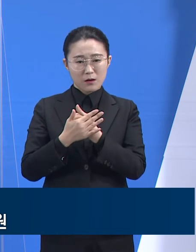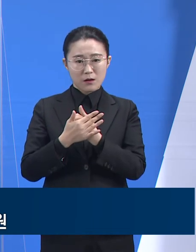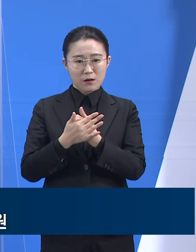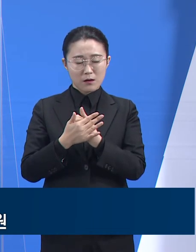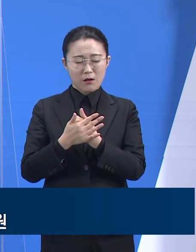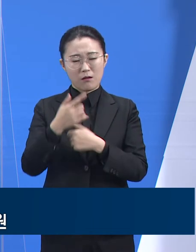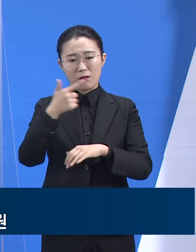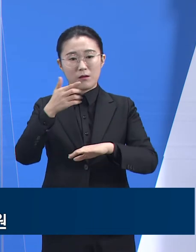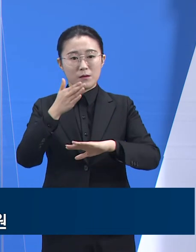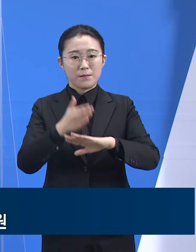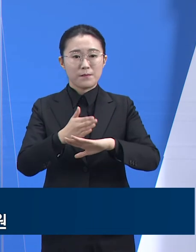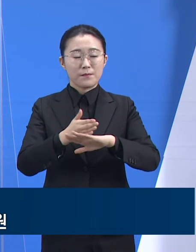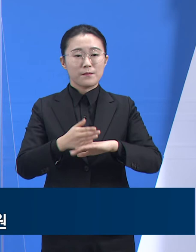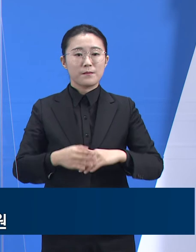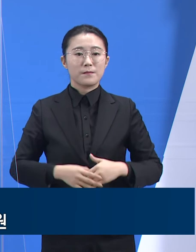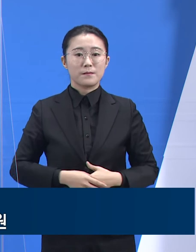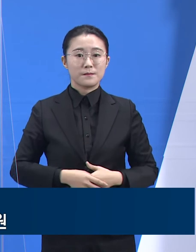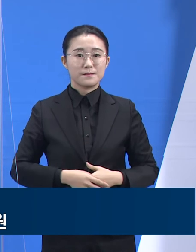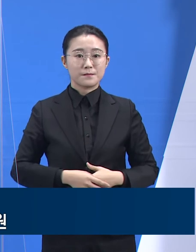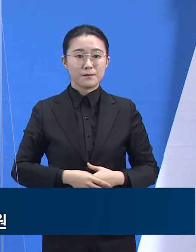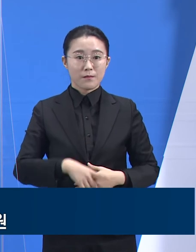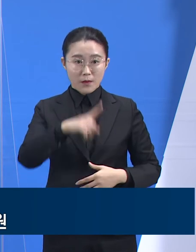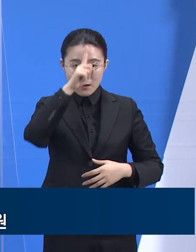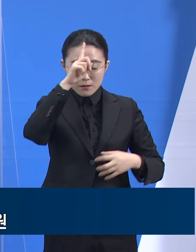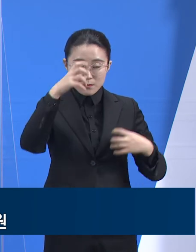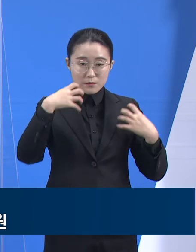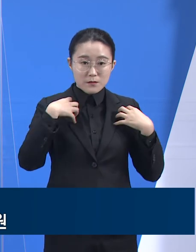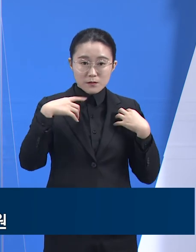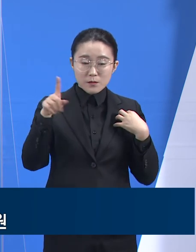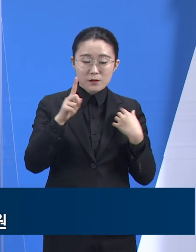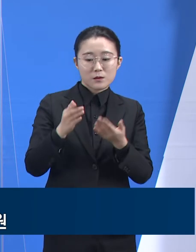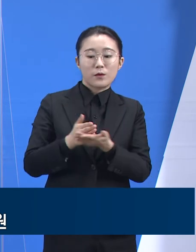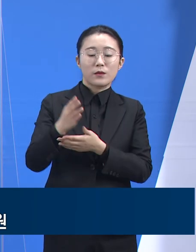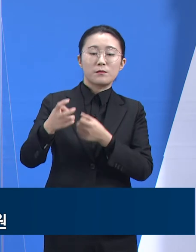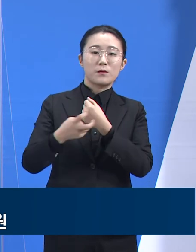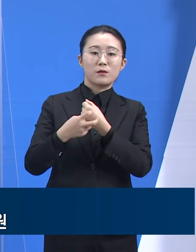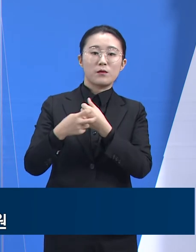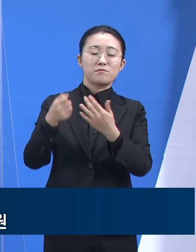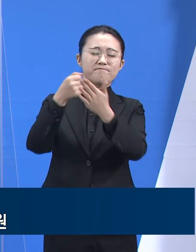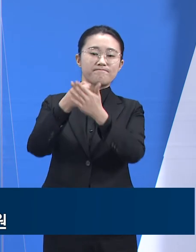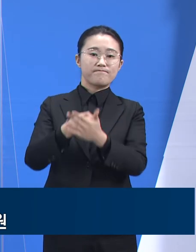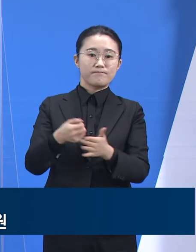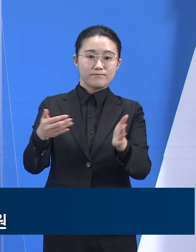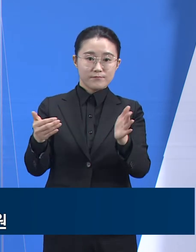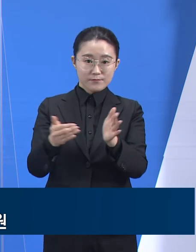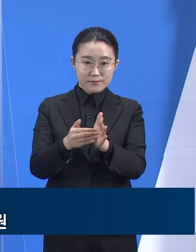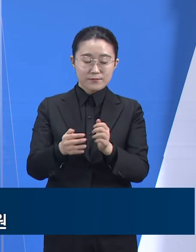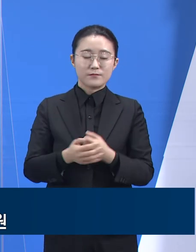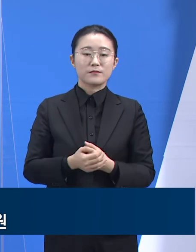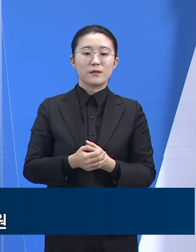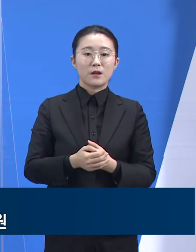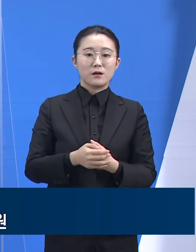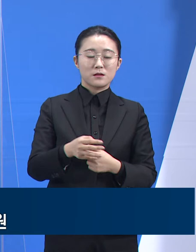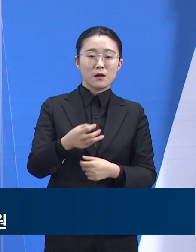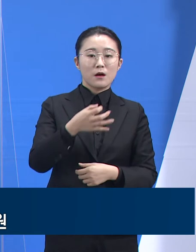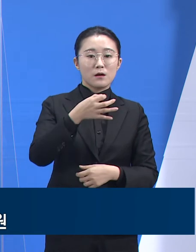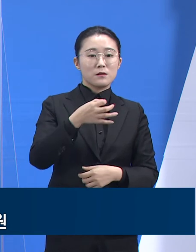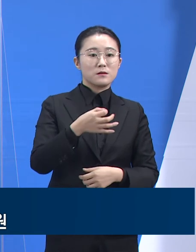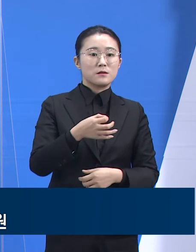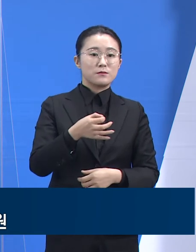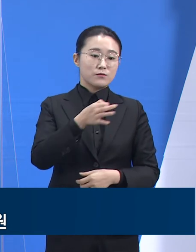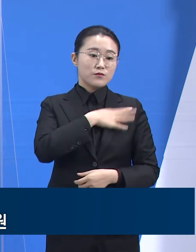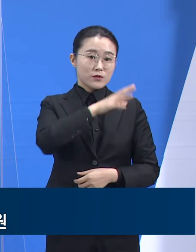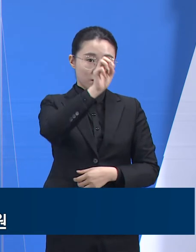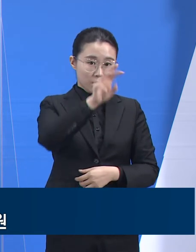기관들입니다. 정부에선 최근 거점전담병원을 지정하였고 여기에 순천향대학교 부천병원이 참여하여